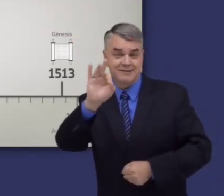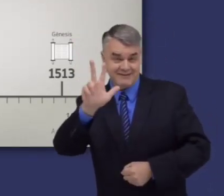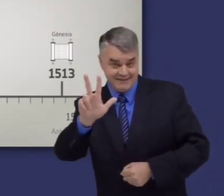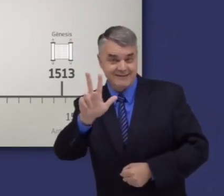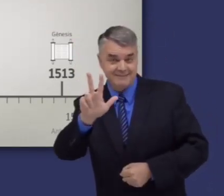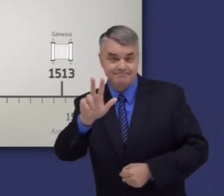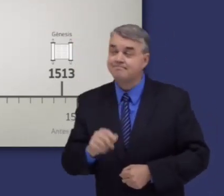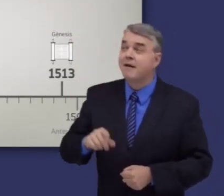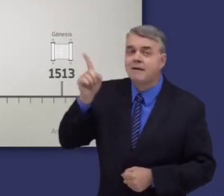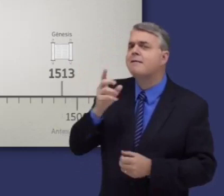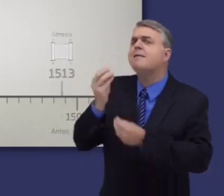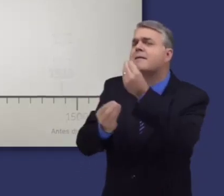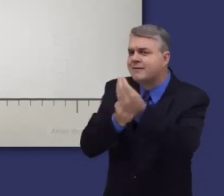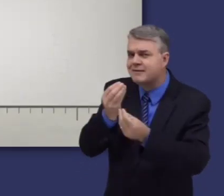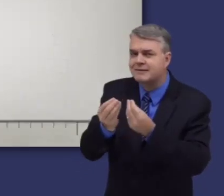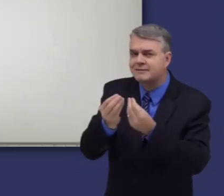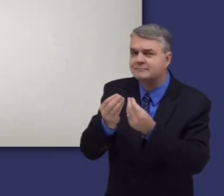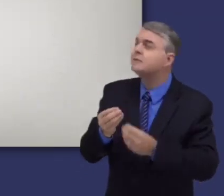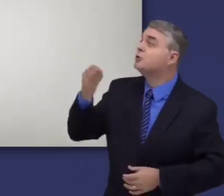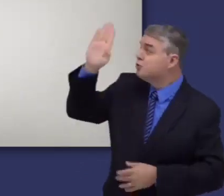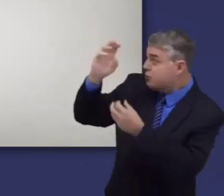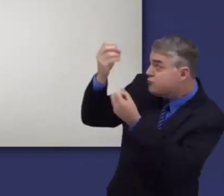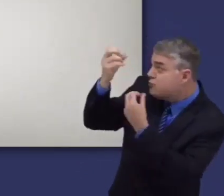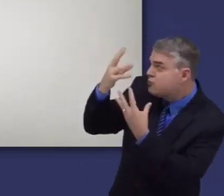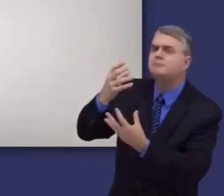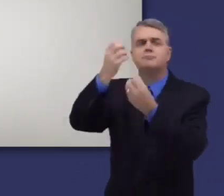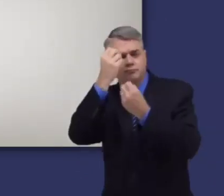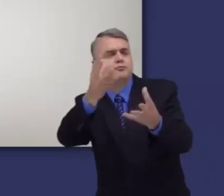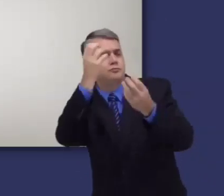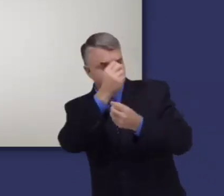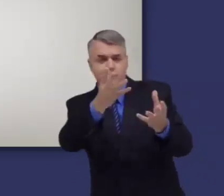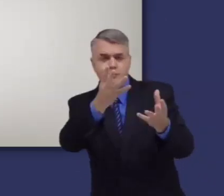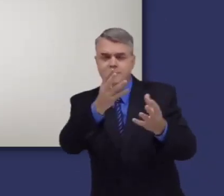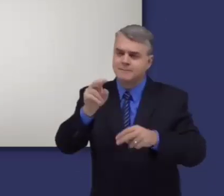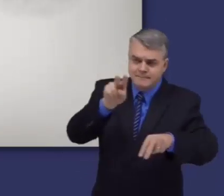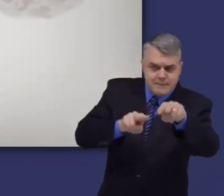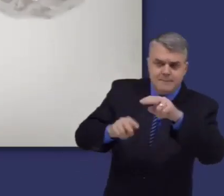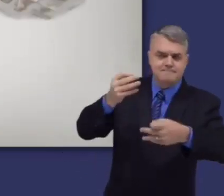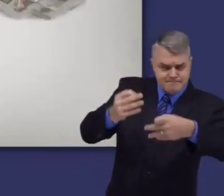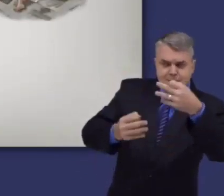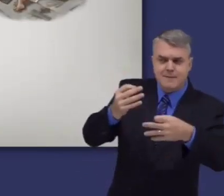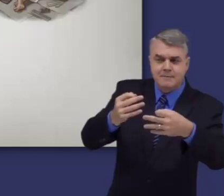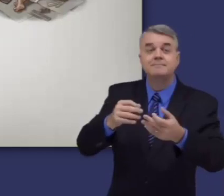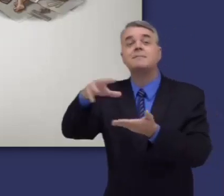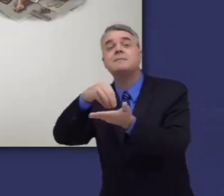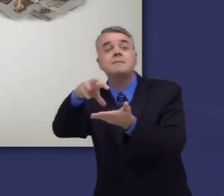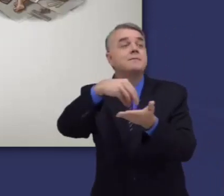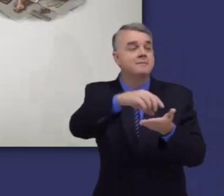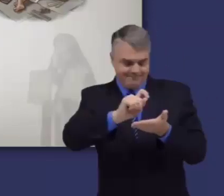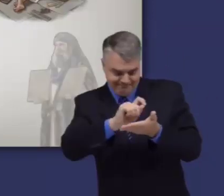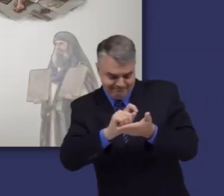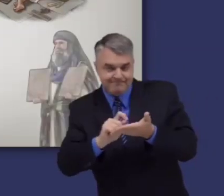Nació en el año 1593 y fue profeta, líder, juez, historiador y